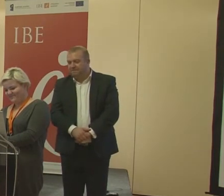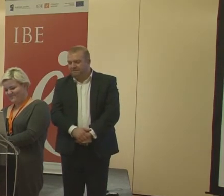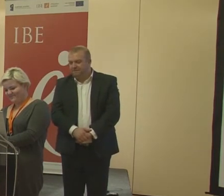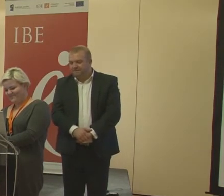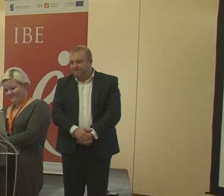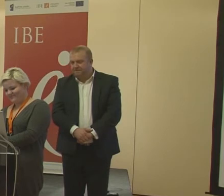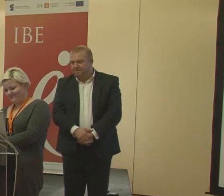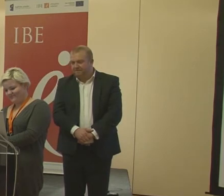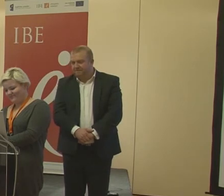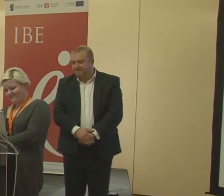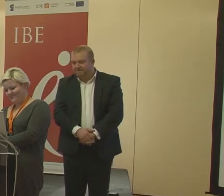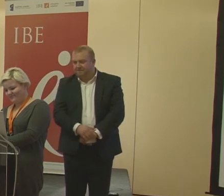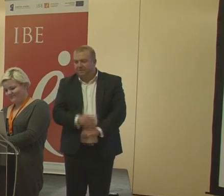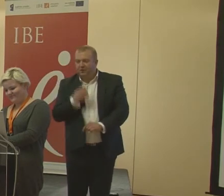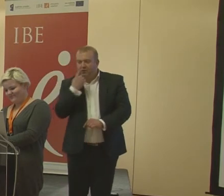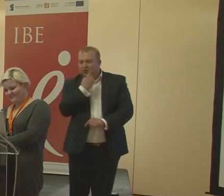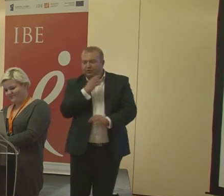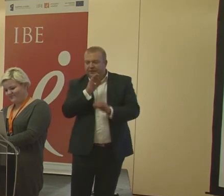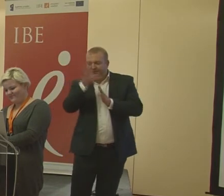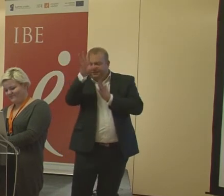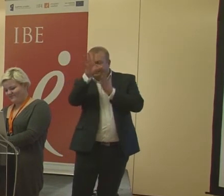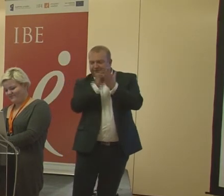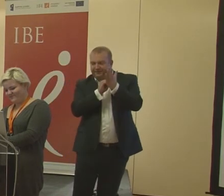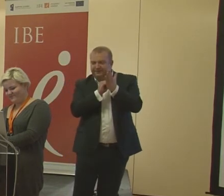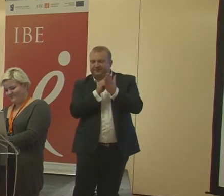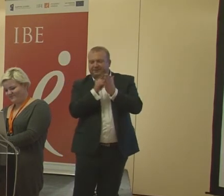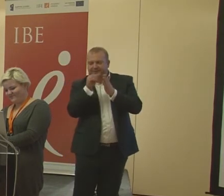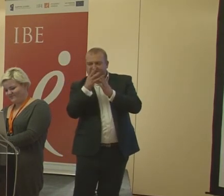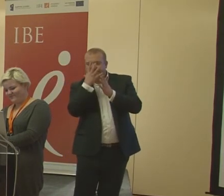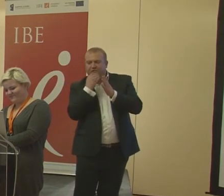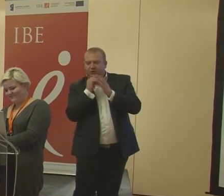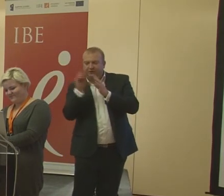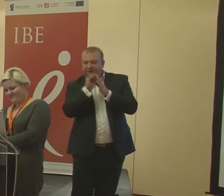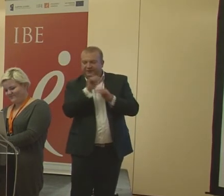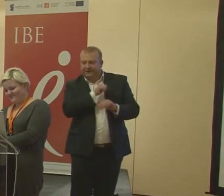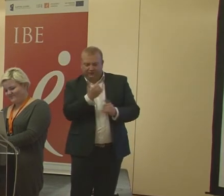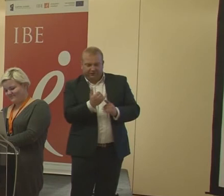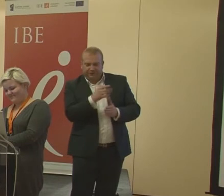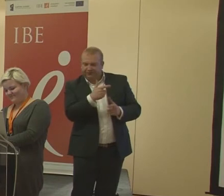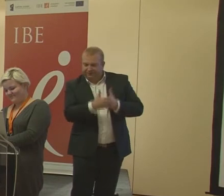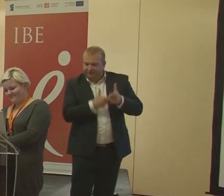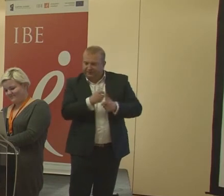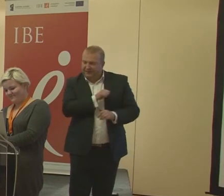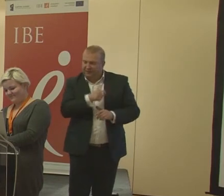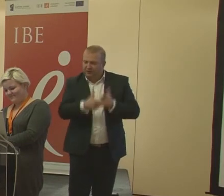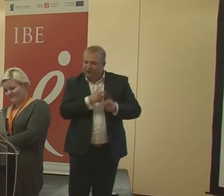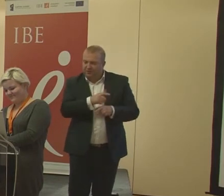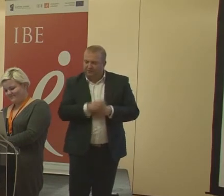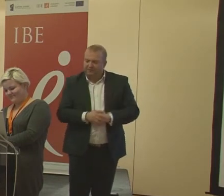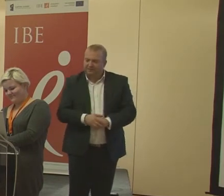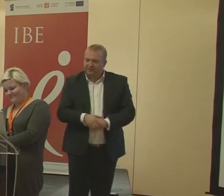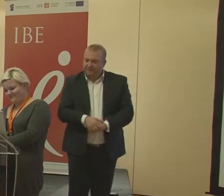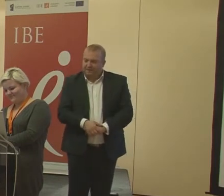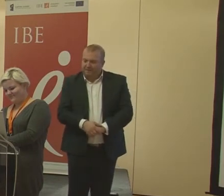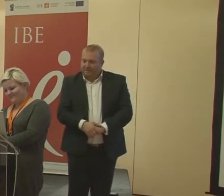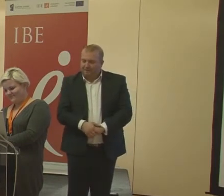No, czy w dobrym miejscu, czy jest troszkę niżej? No, zobaczmy, sprawdźmy. Zobaczcie, czy